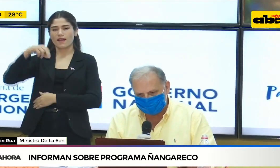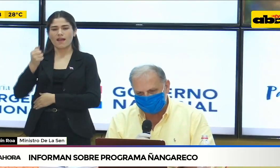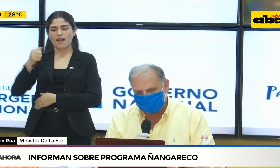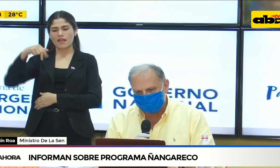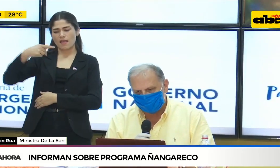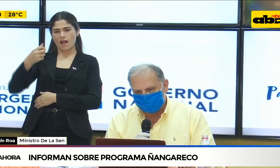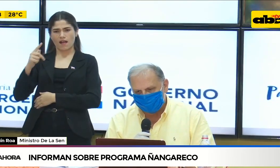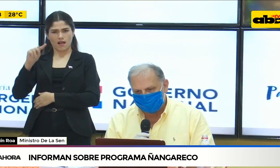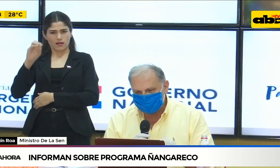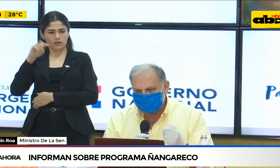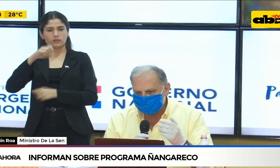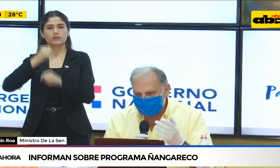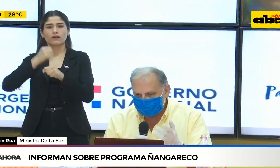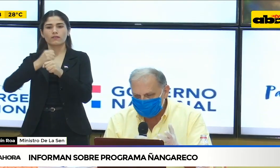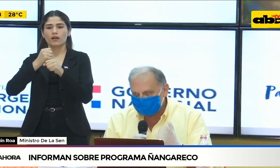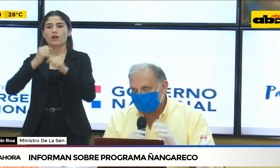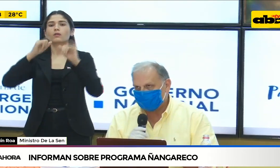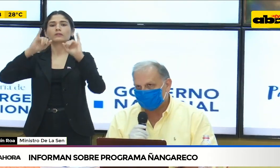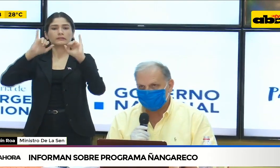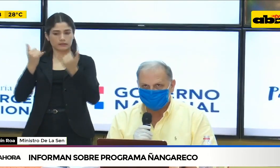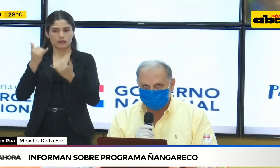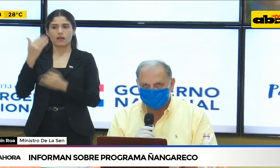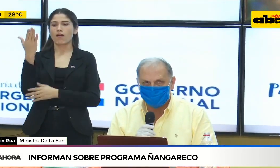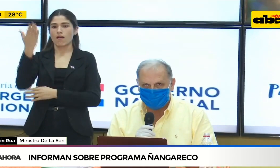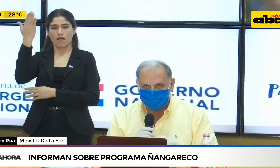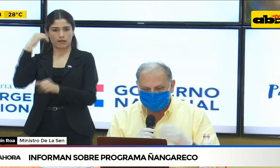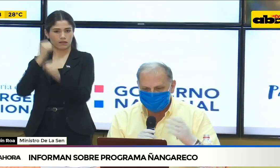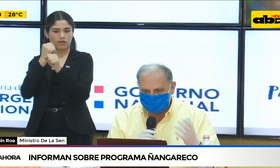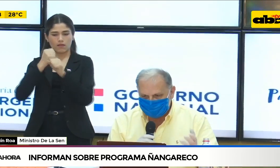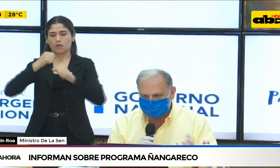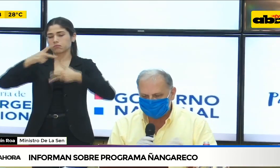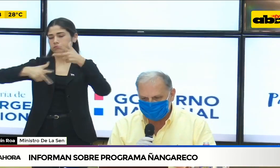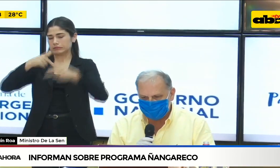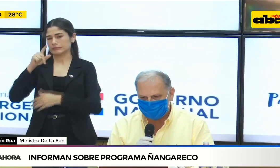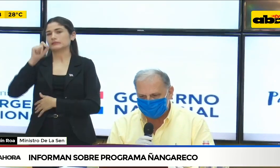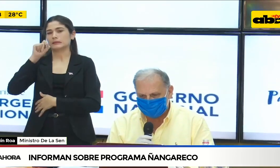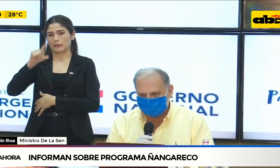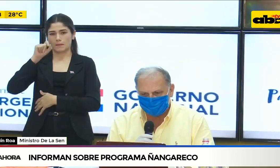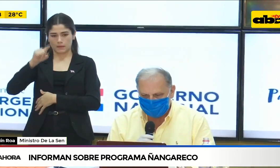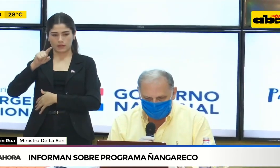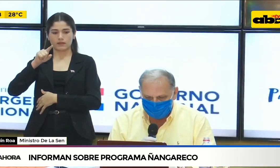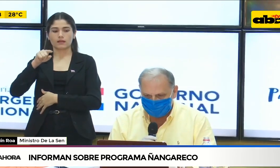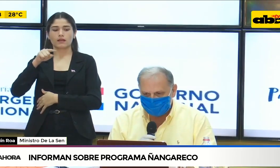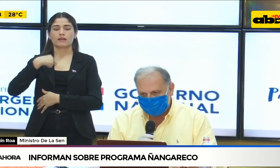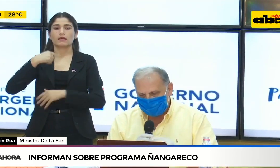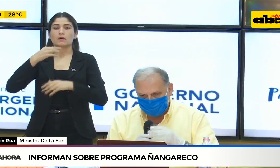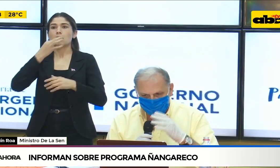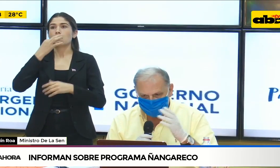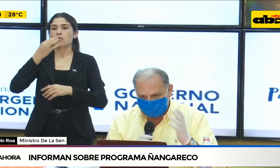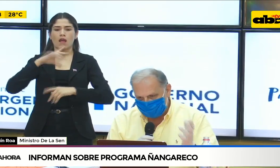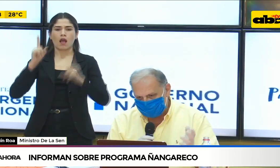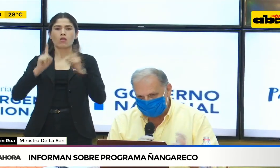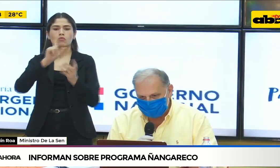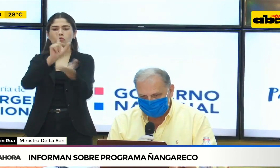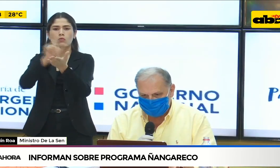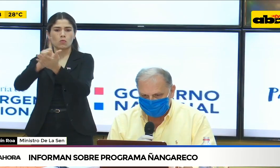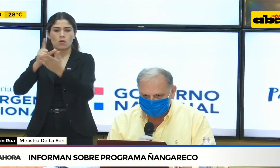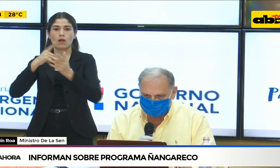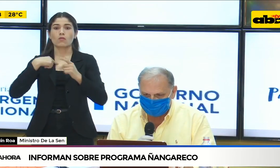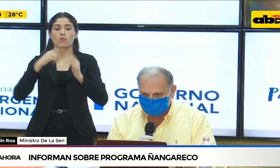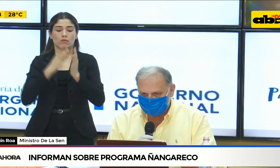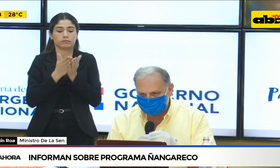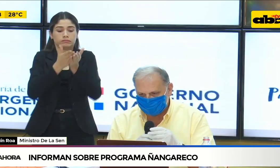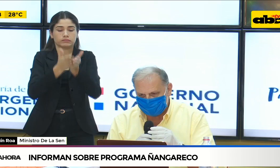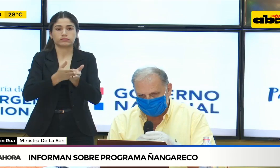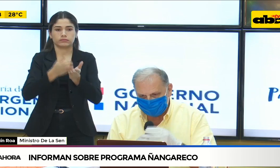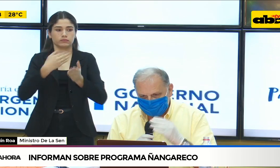Sastre, Isla Margarita, en donde tuvimos que llegar también por agua a comunidades indígenas,